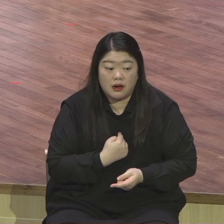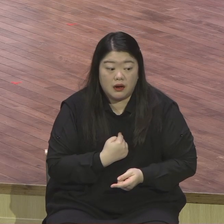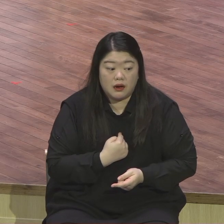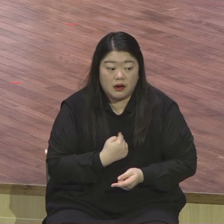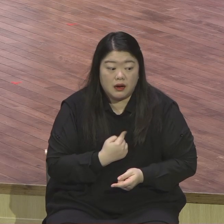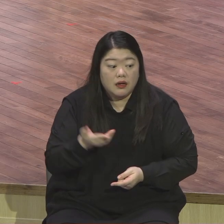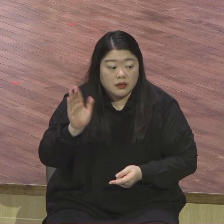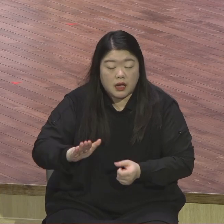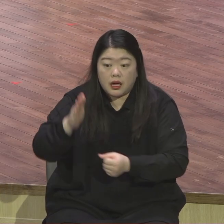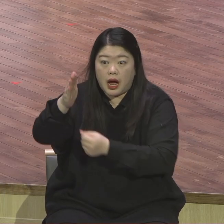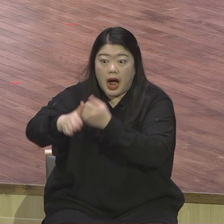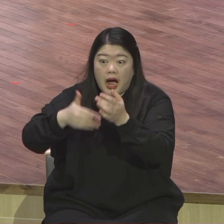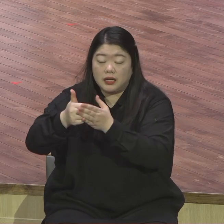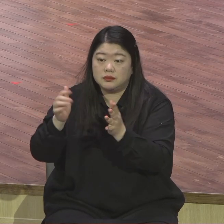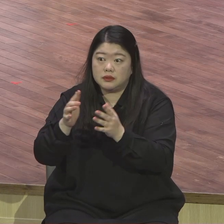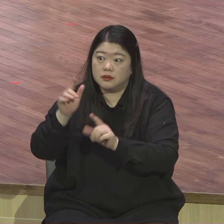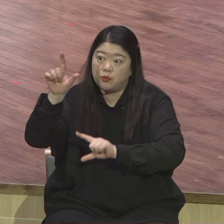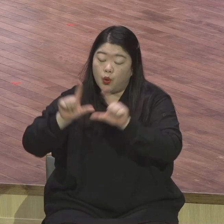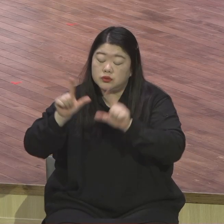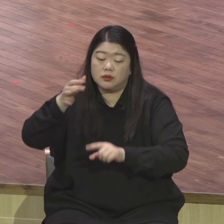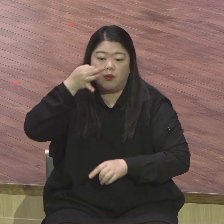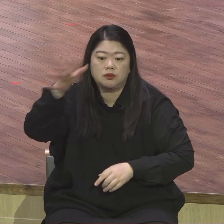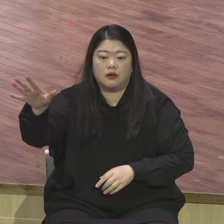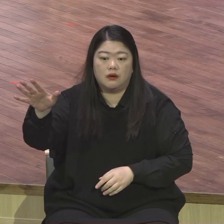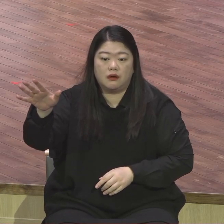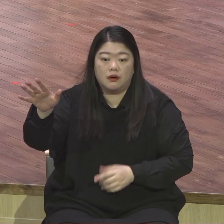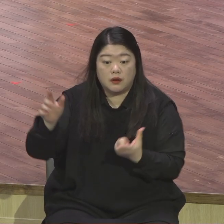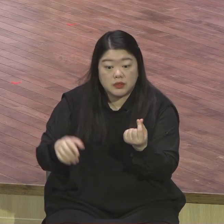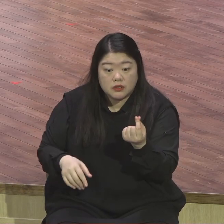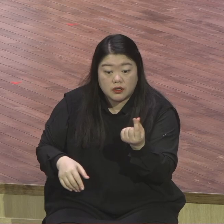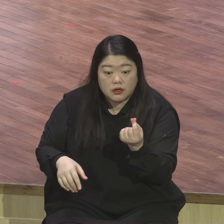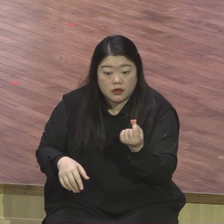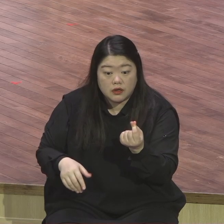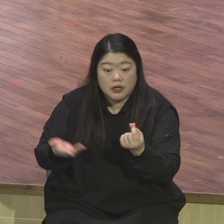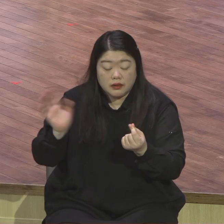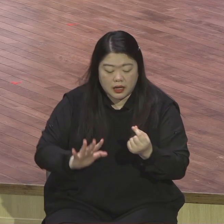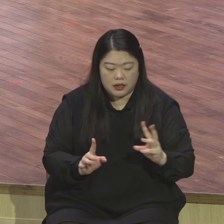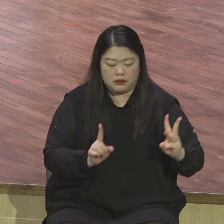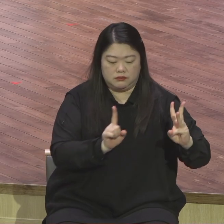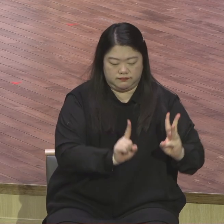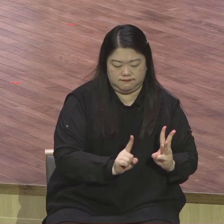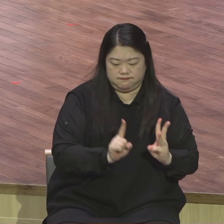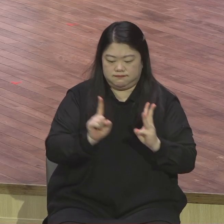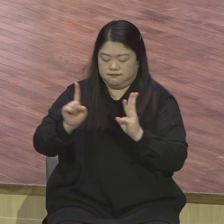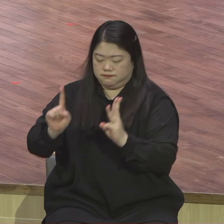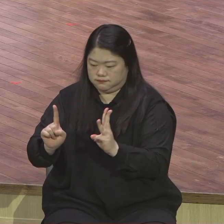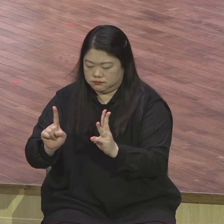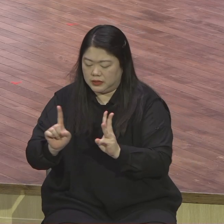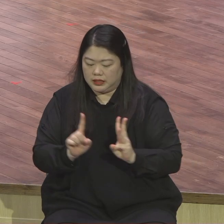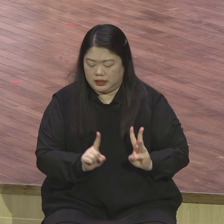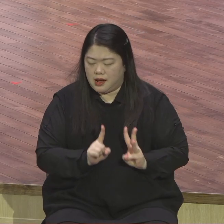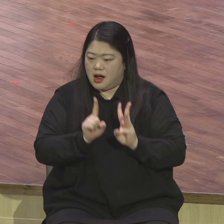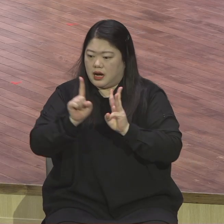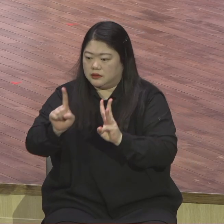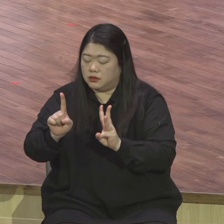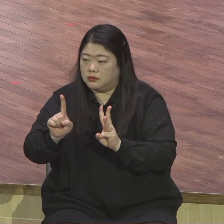예수님의 변형된 사건은 중요한 역적 의미가 있어요 무엇보다 장차 십자가 사건 이후에